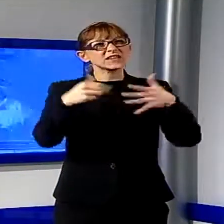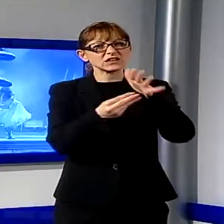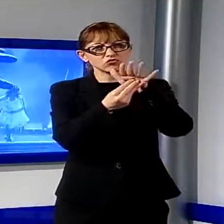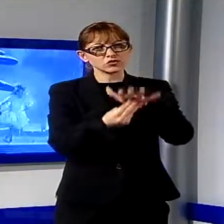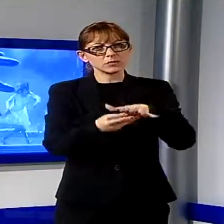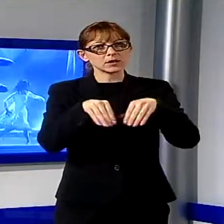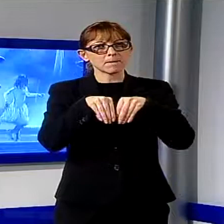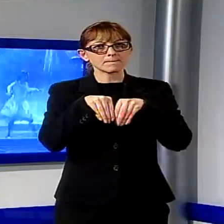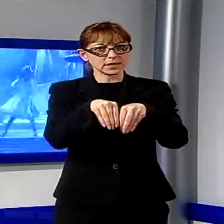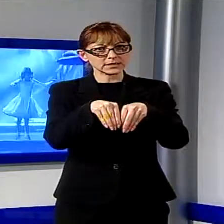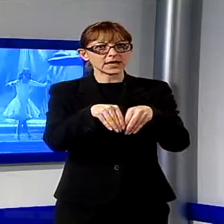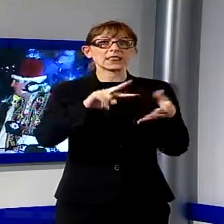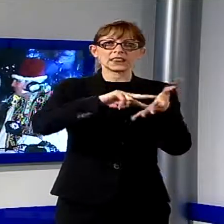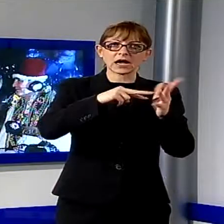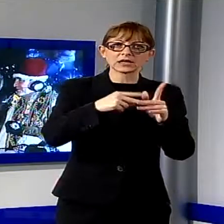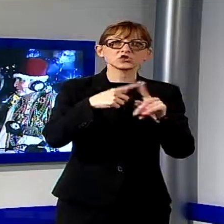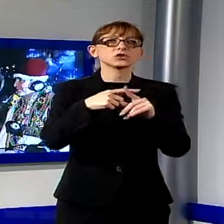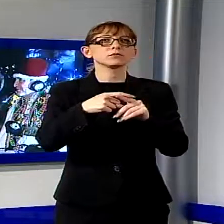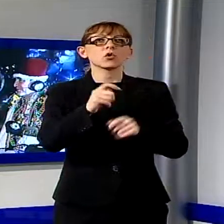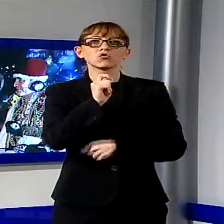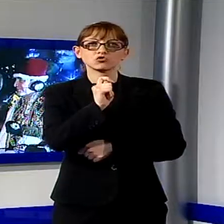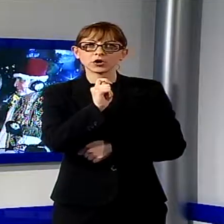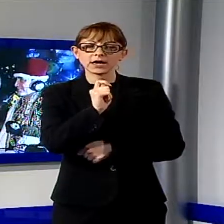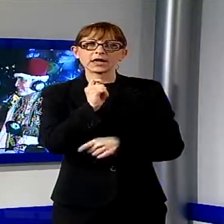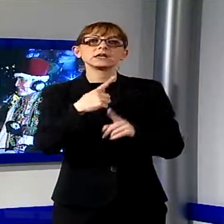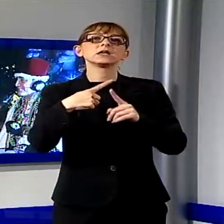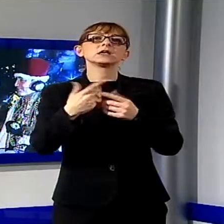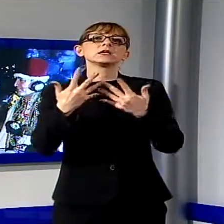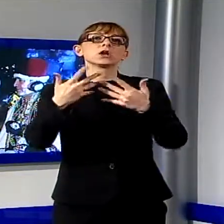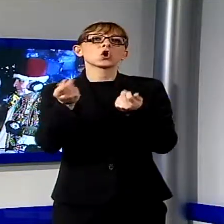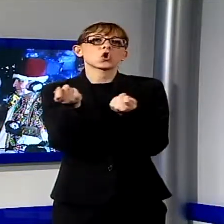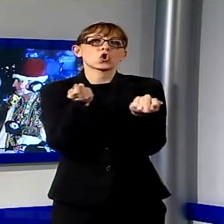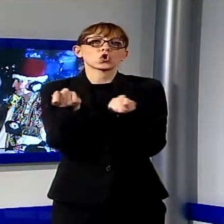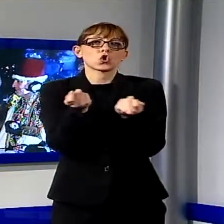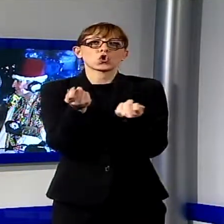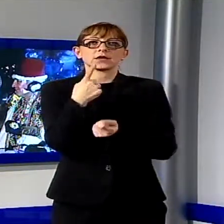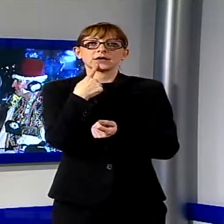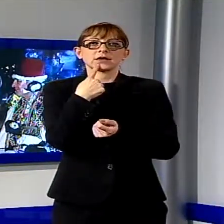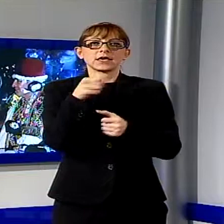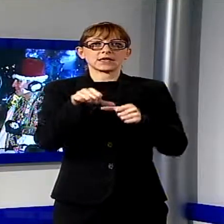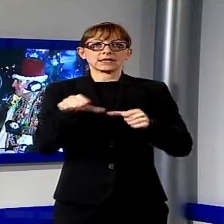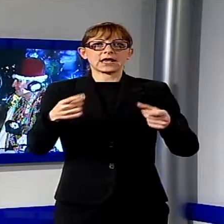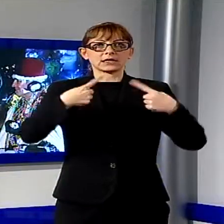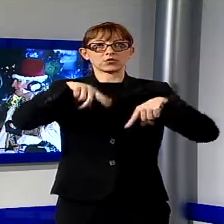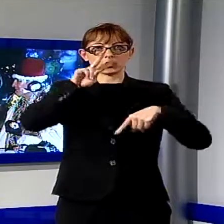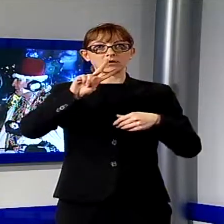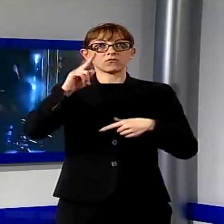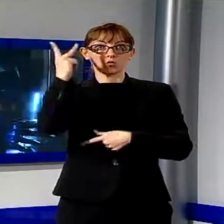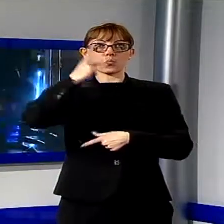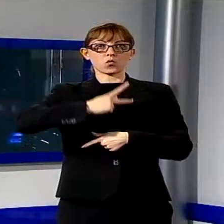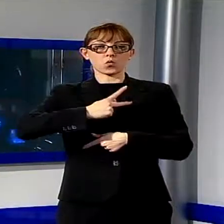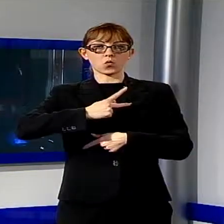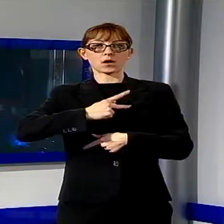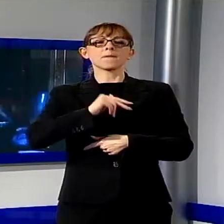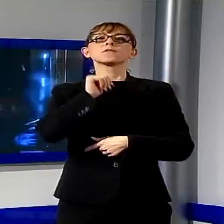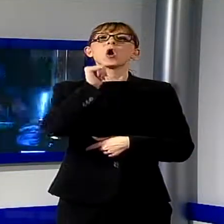tra tecnici e giornalisti coordinati dalla sede di Noi TV a Lucca. Un impegno che ha visto l'utilizzo per